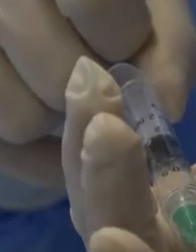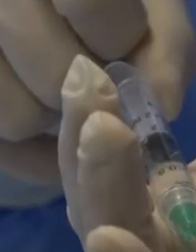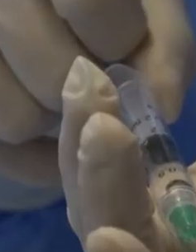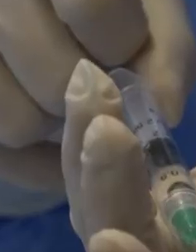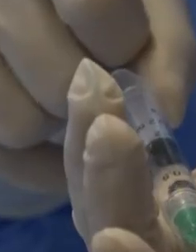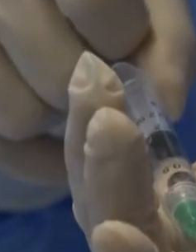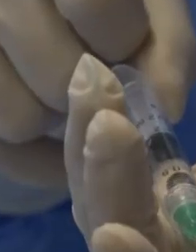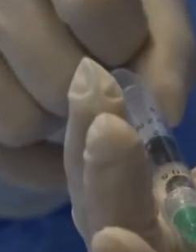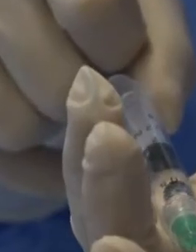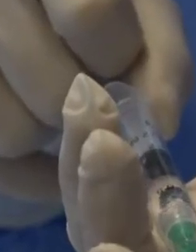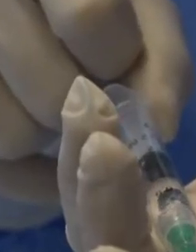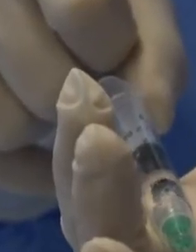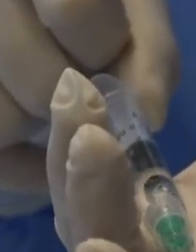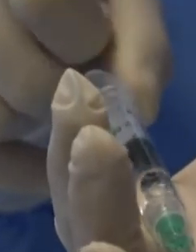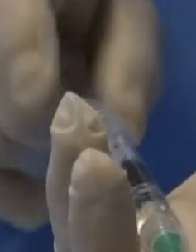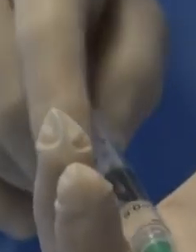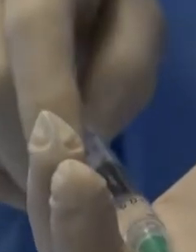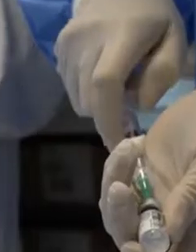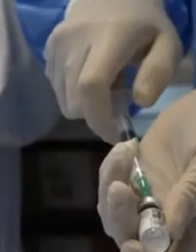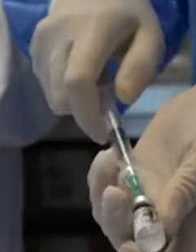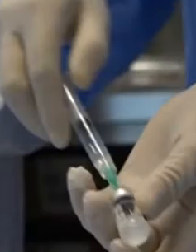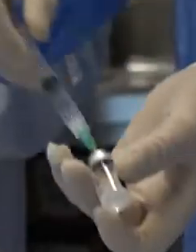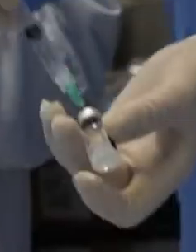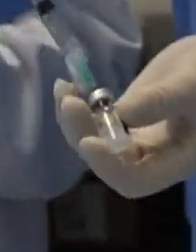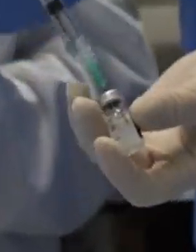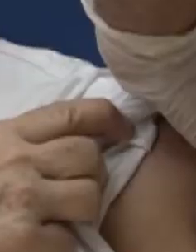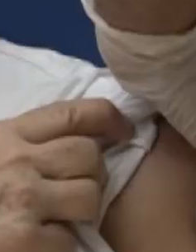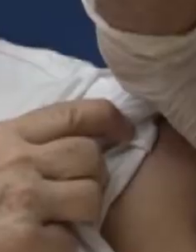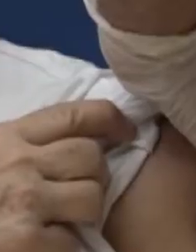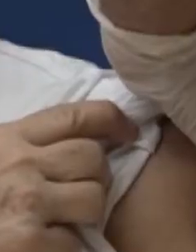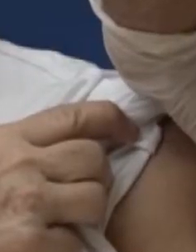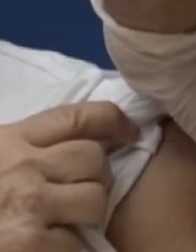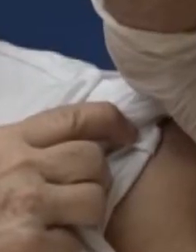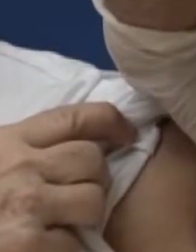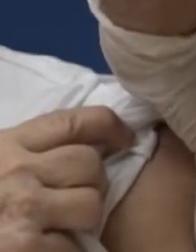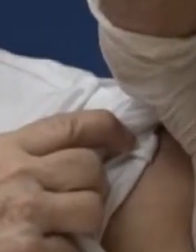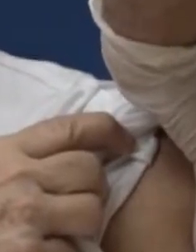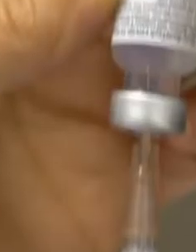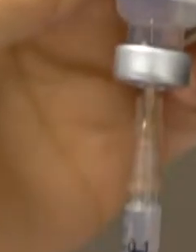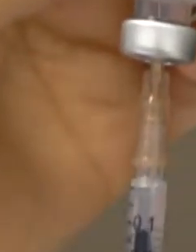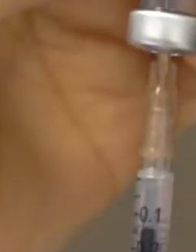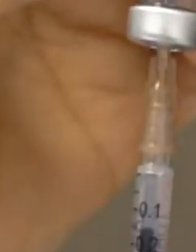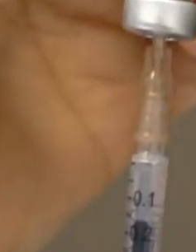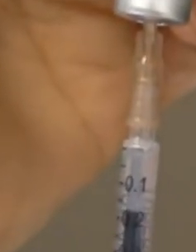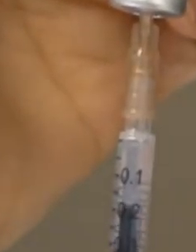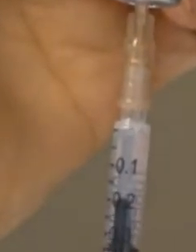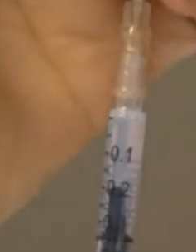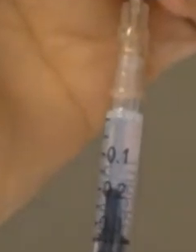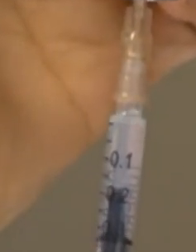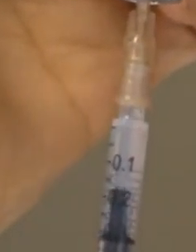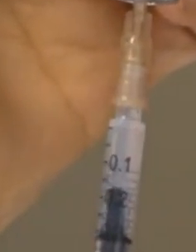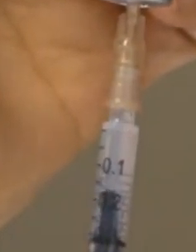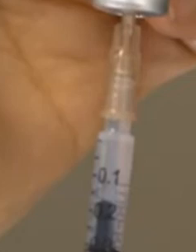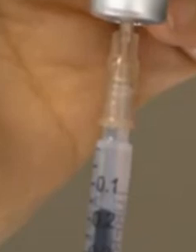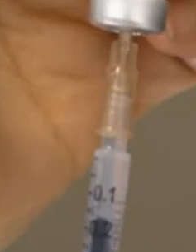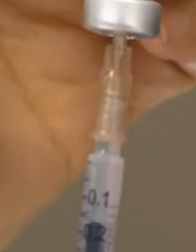Da qui, per accelerare la corsa contro il tempo, la disponibilità dichiarata dal governatore di molti imprenditori veneti pronti, pare, a fare la loro parte